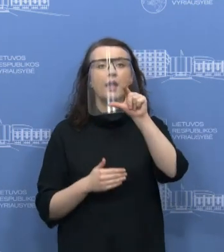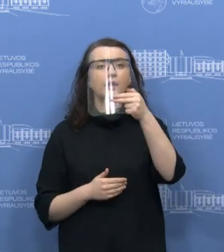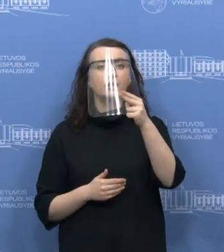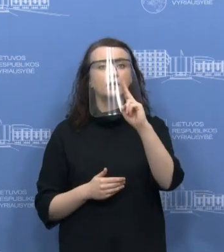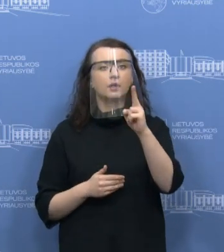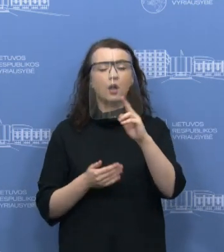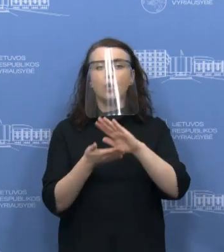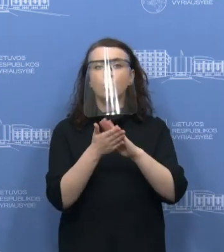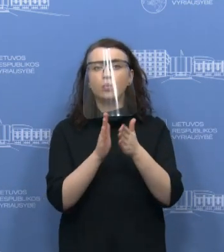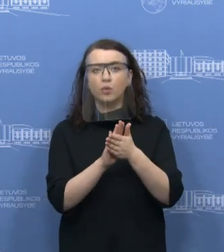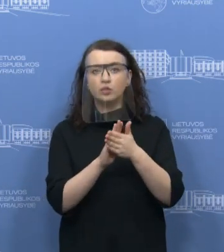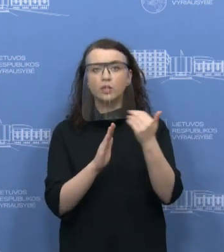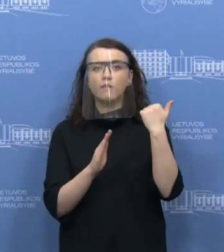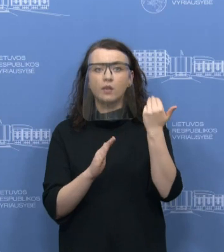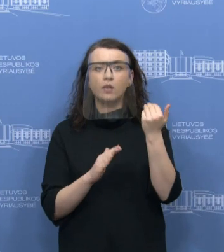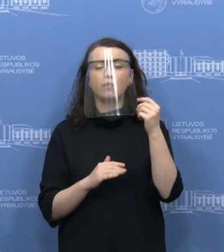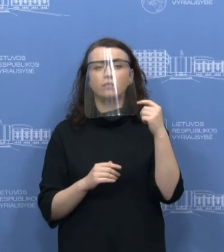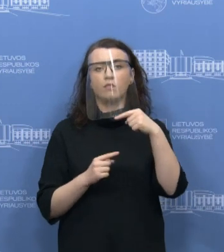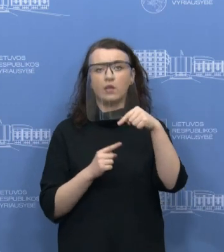ruošiasi verslo žinios.